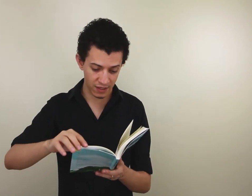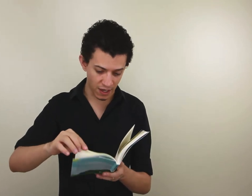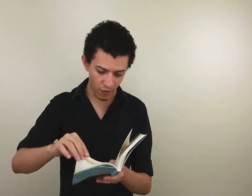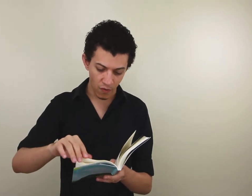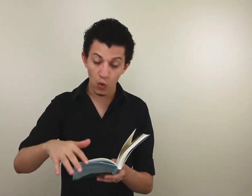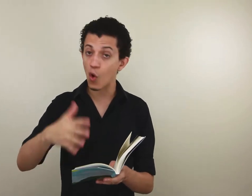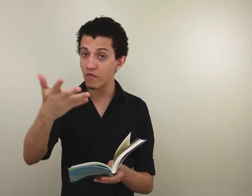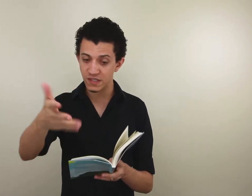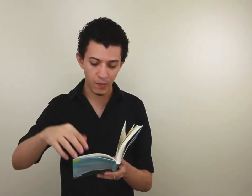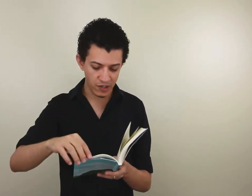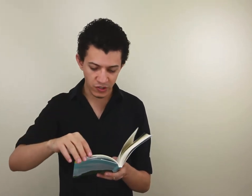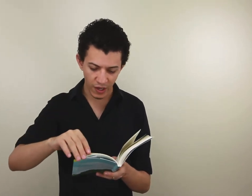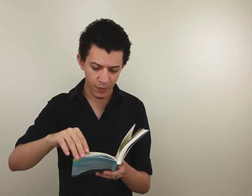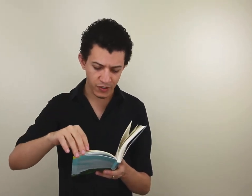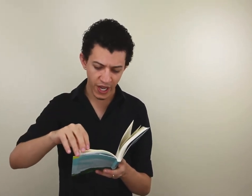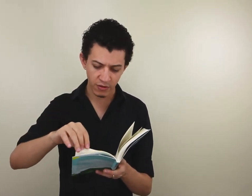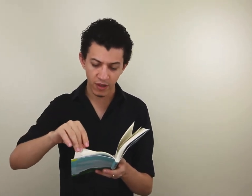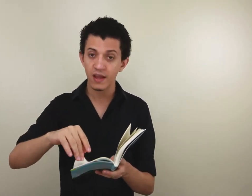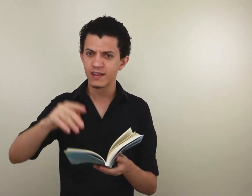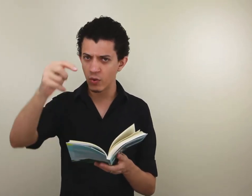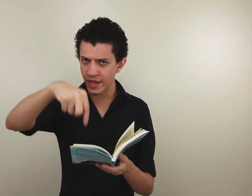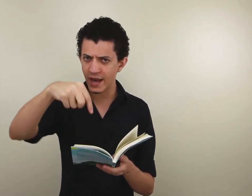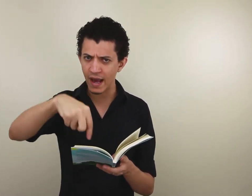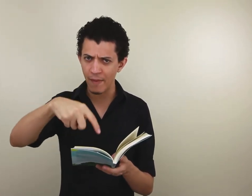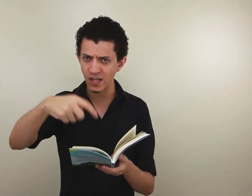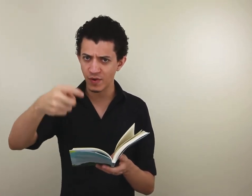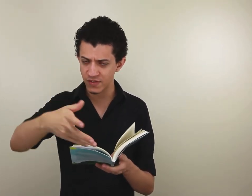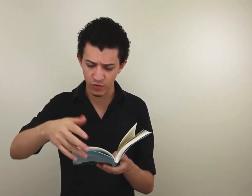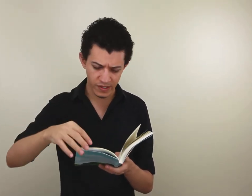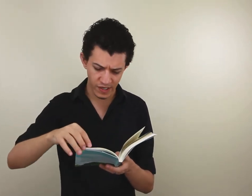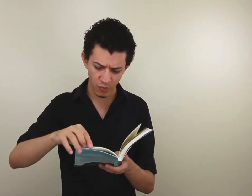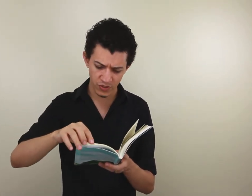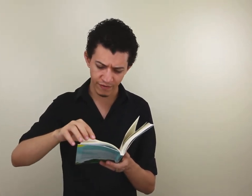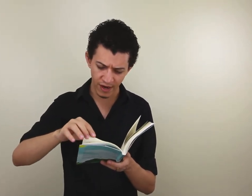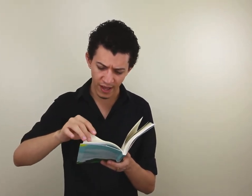então, como você pode ajudar no projeto. Tem um link aqui abaixo para você conhecer, como eu já falei.